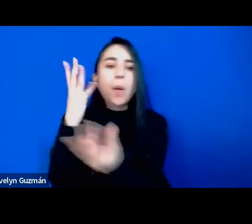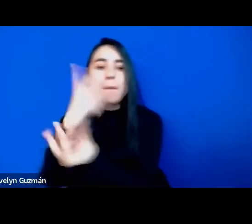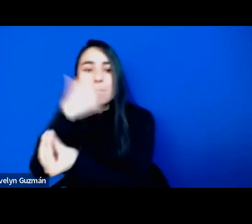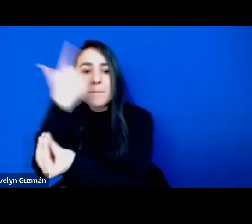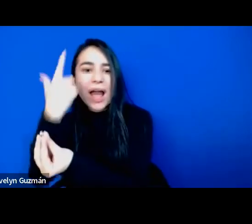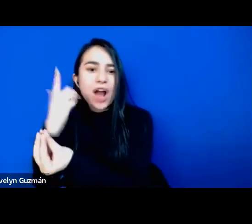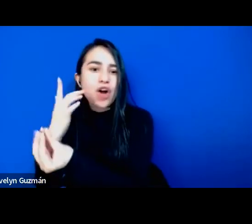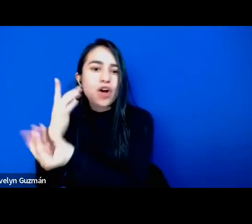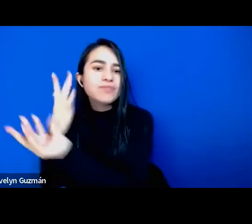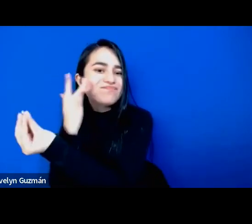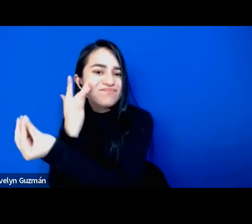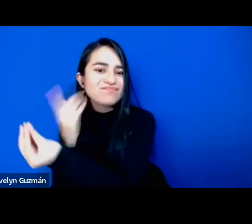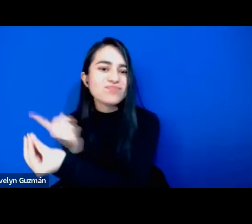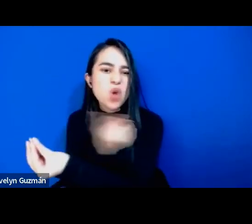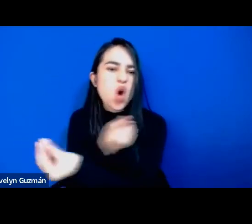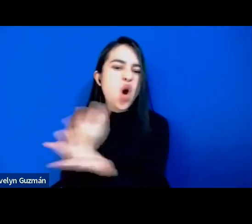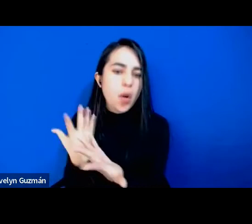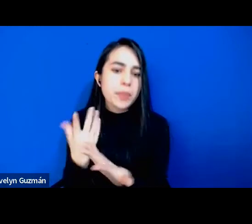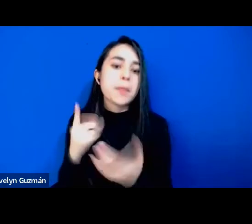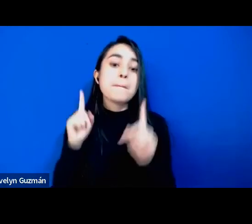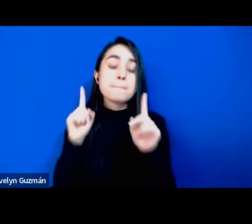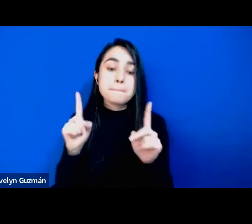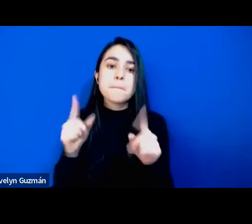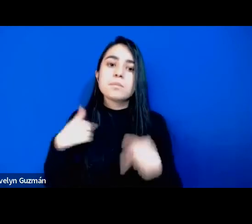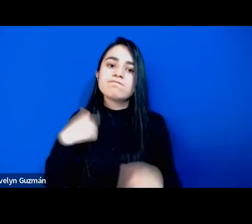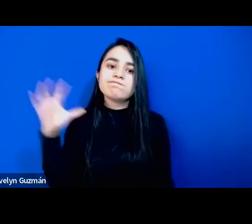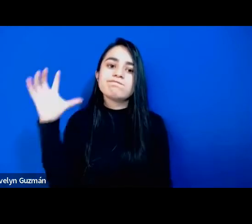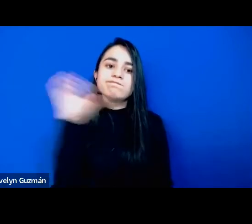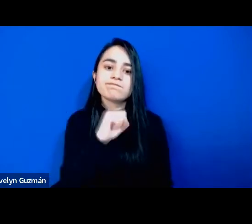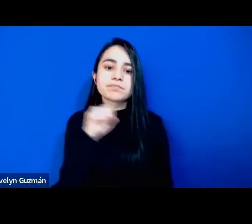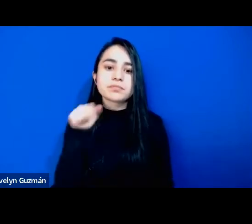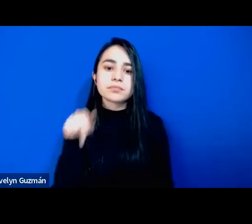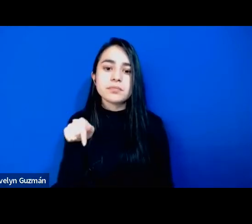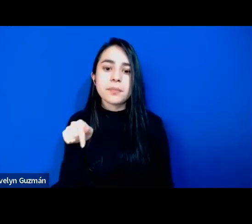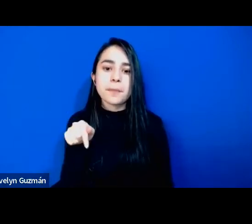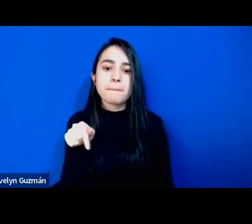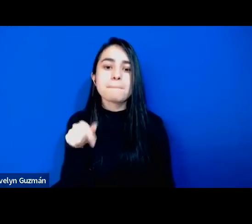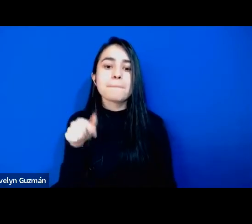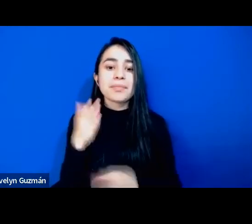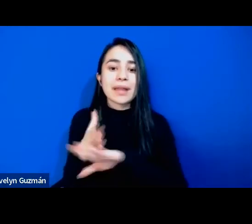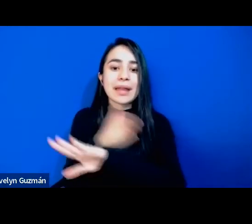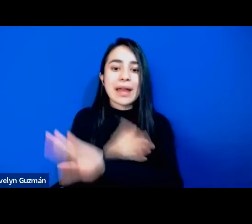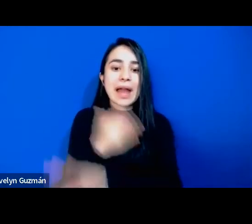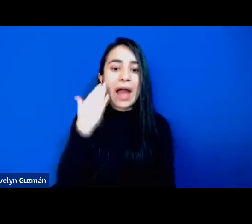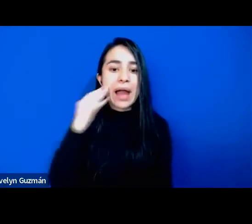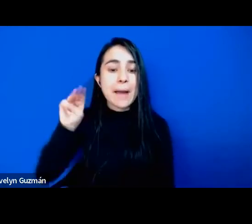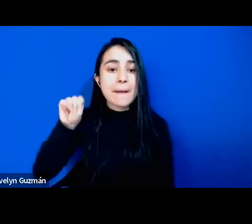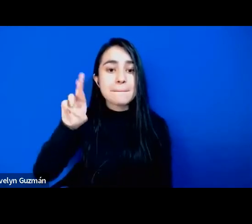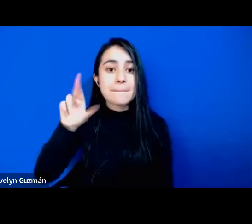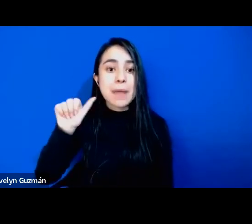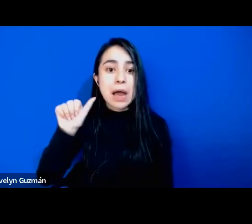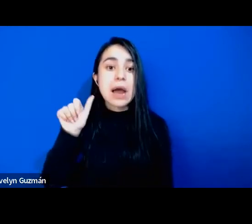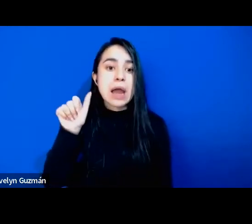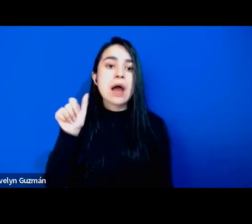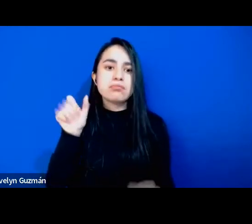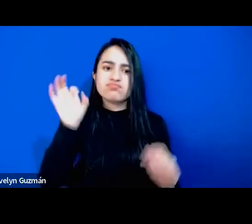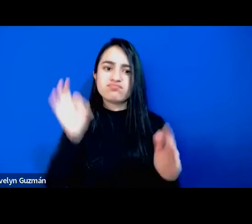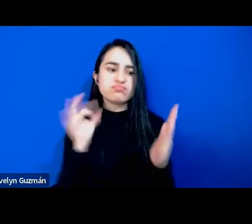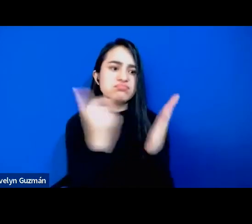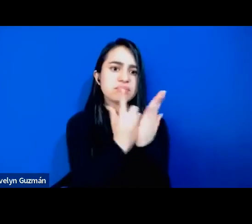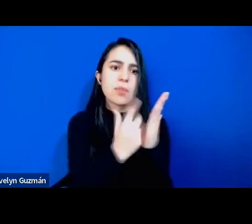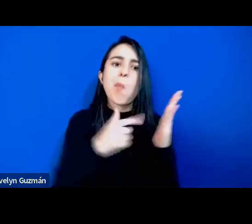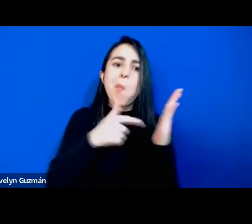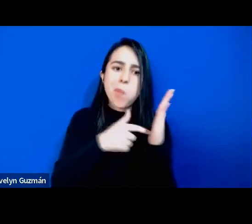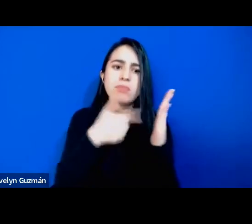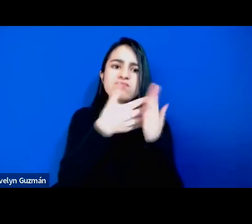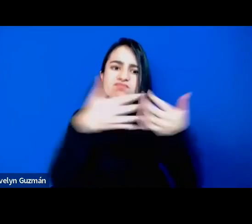me he encontrado que por esa que Mara lo asume bastante bien en el libro y lo analiza